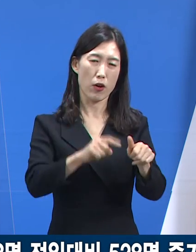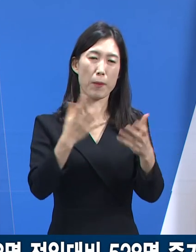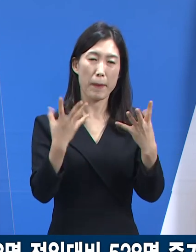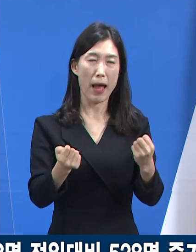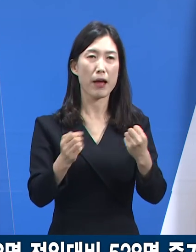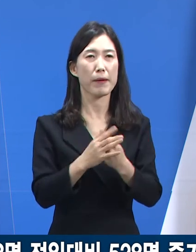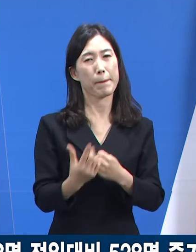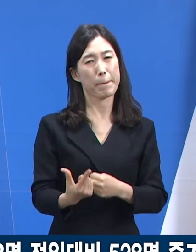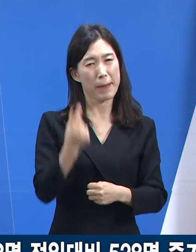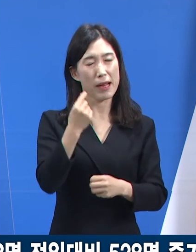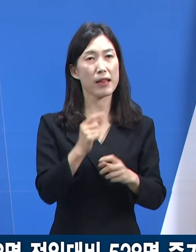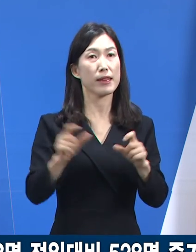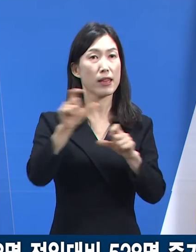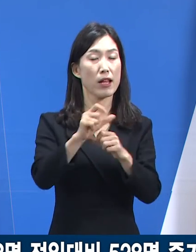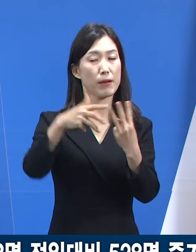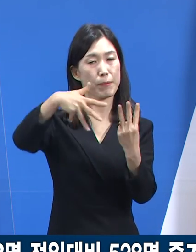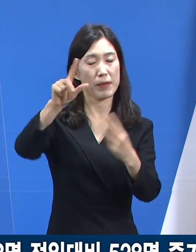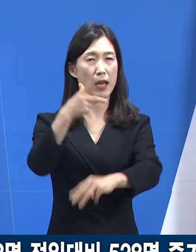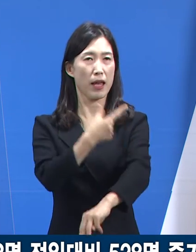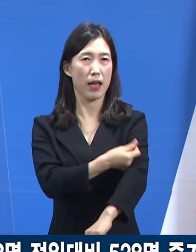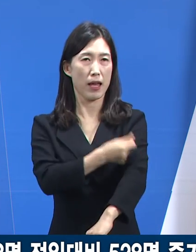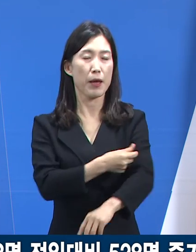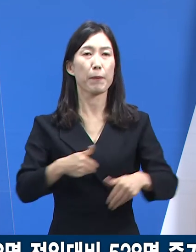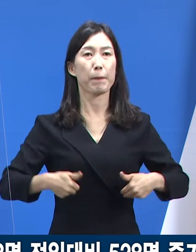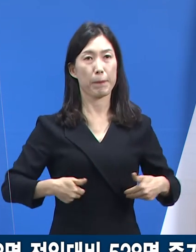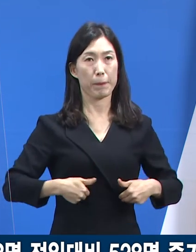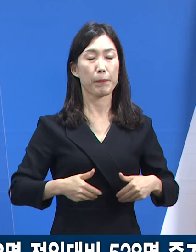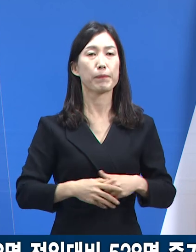조속한 추가 접종이 필요한 사항입니다.